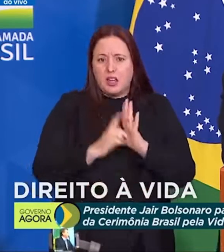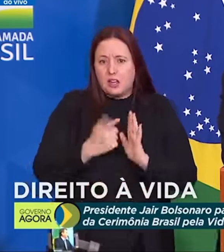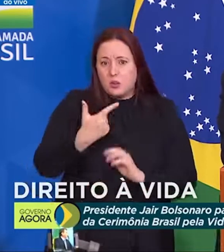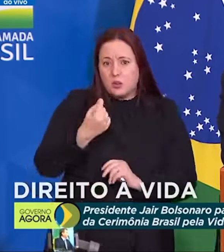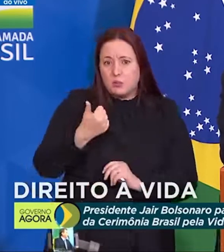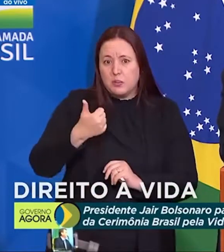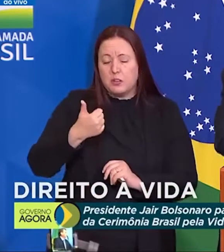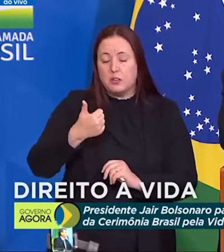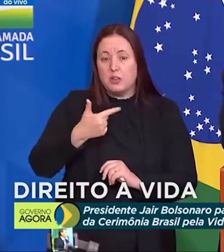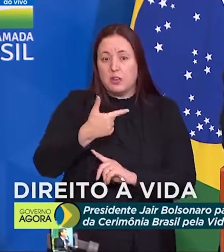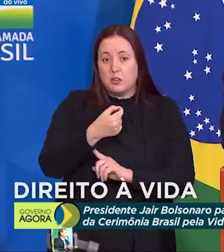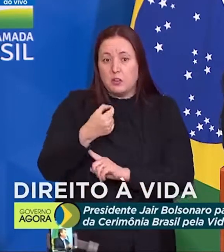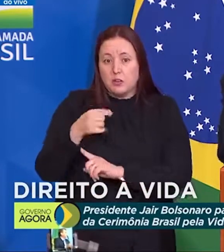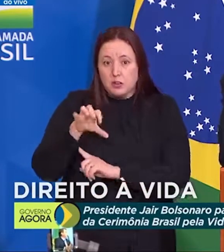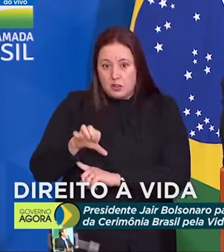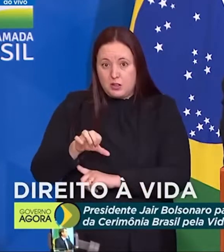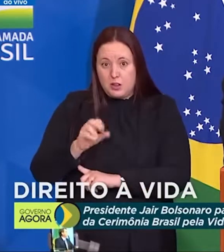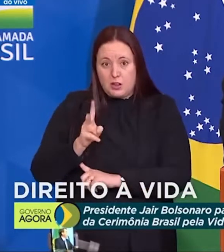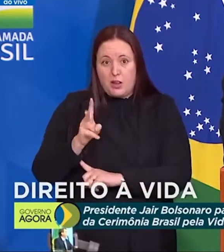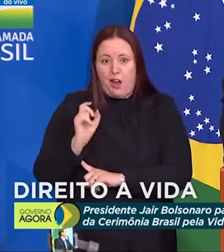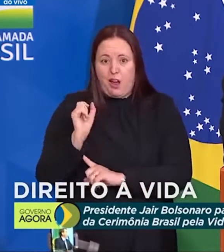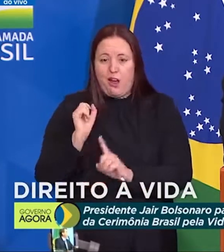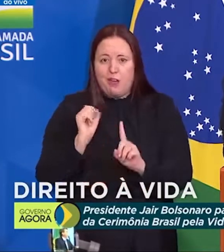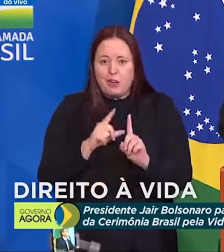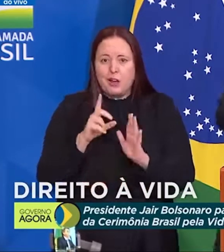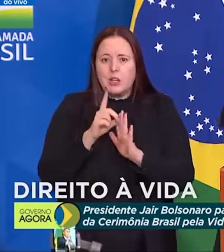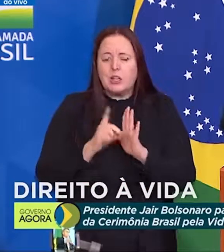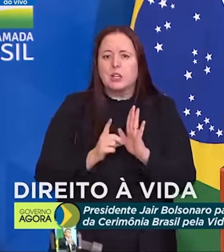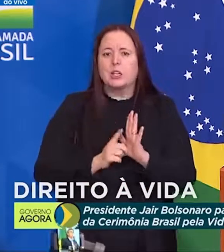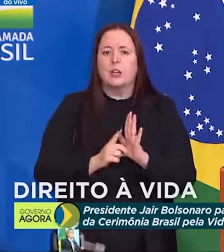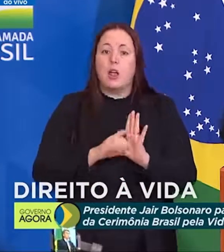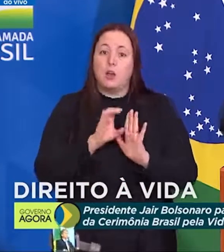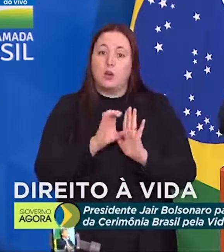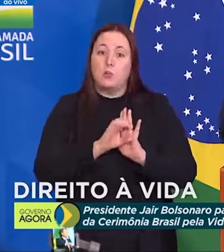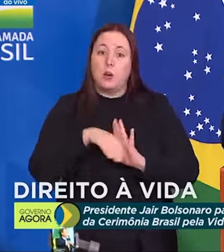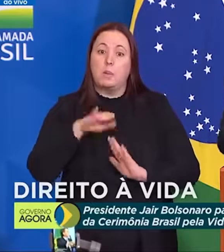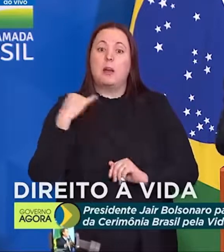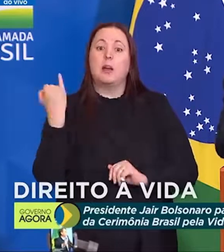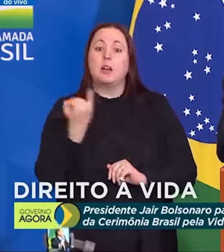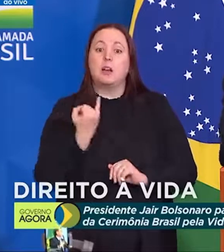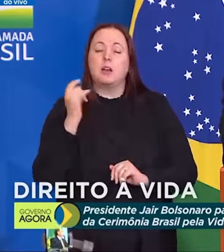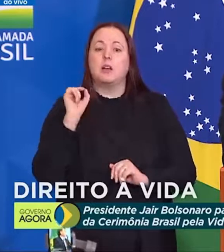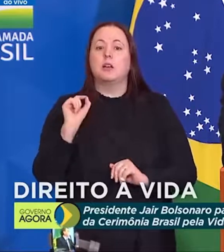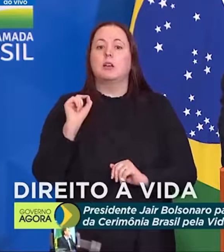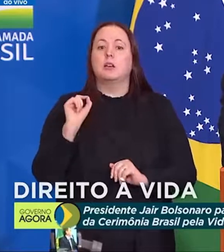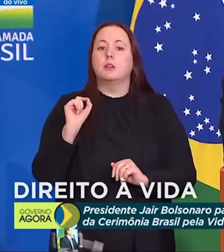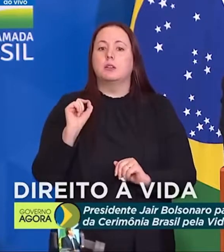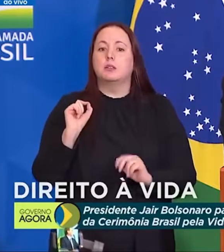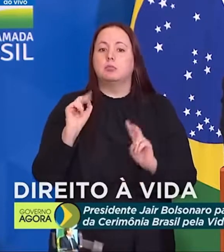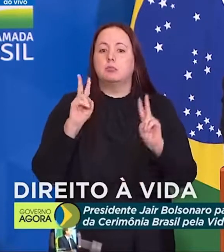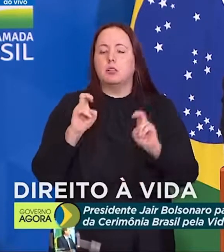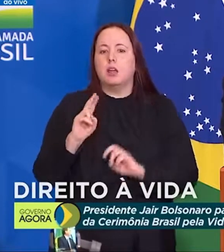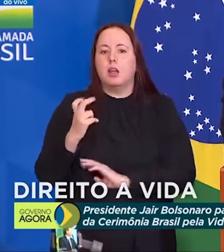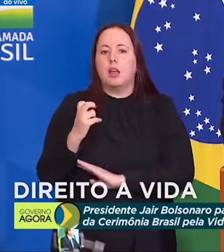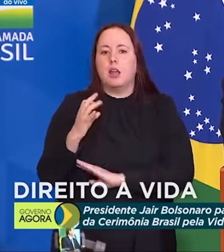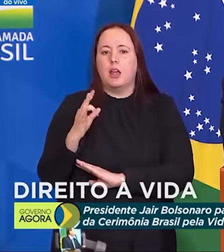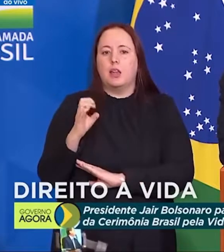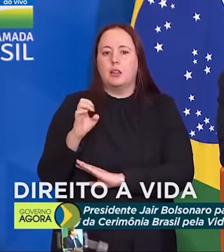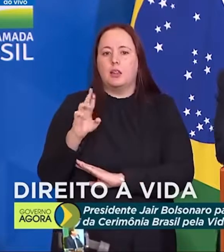do PNDH3 cujo capítulo mais importante é a desconstrução da heterodormatividade.